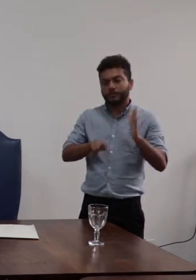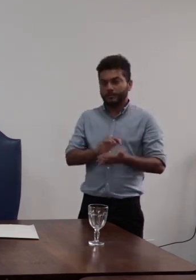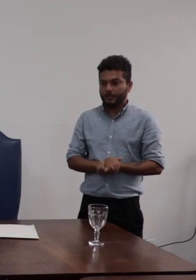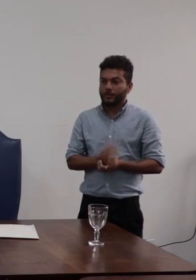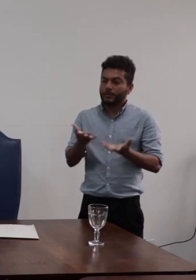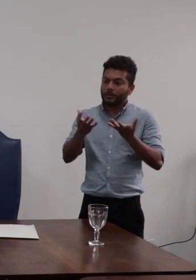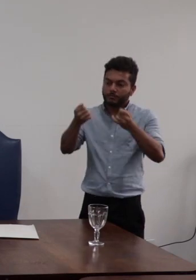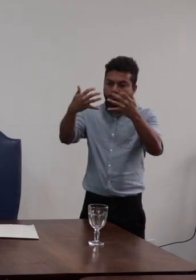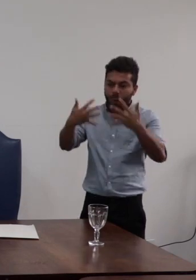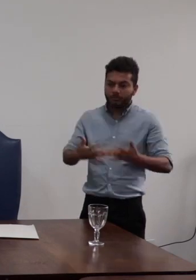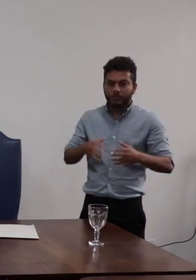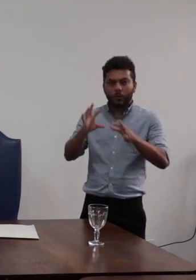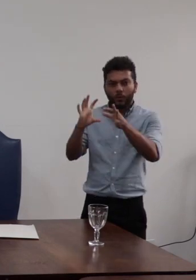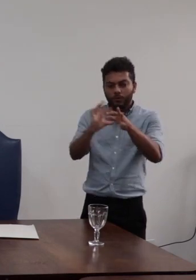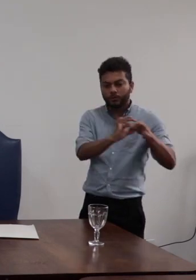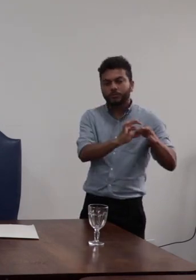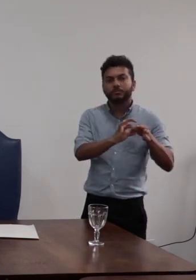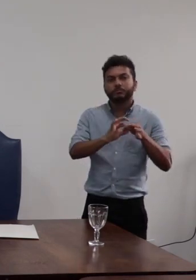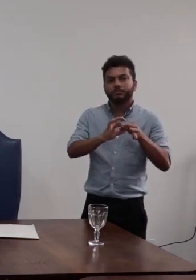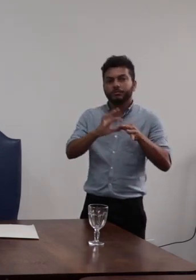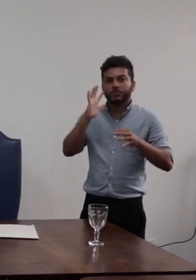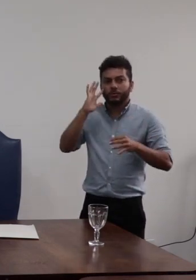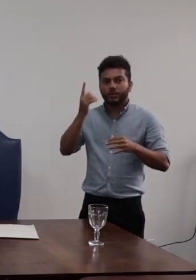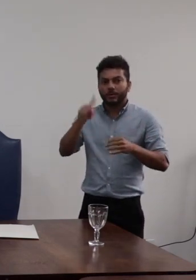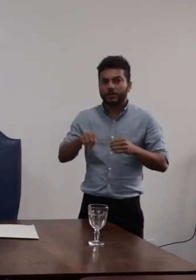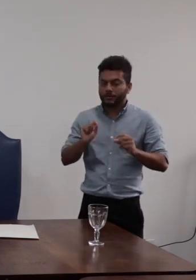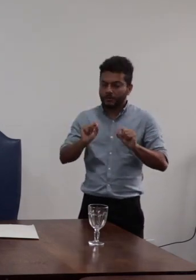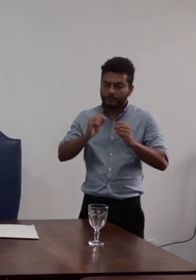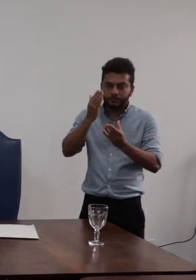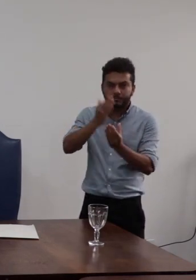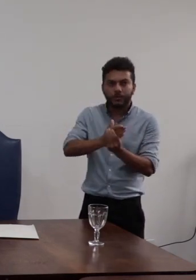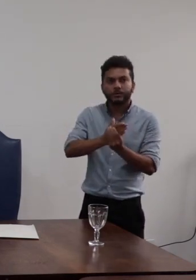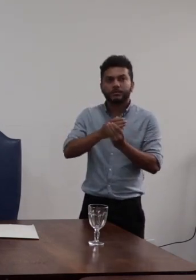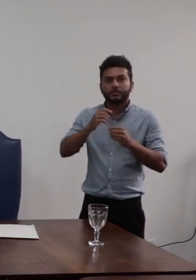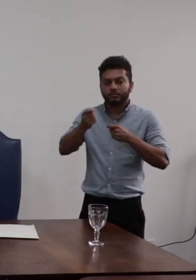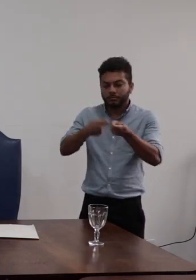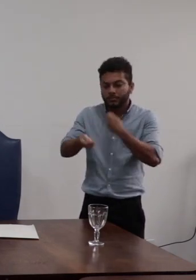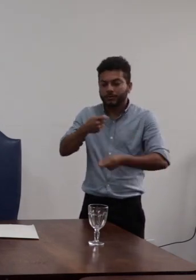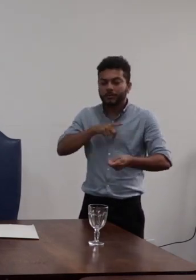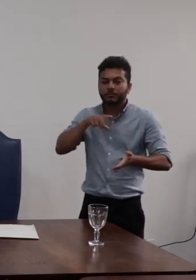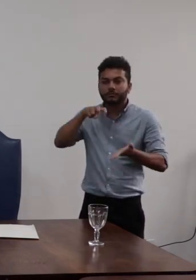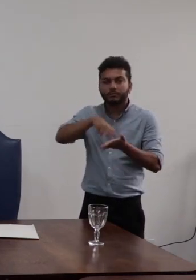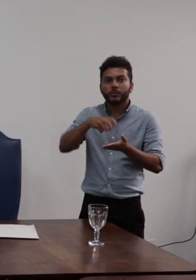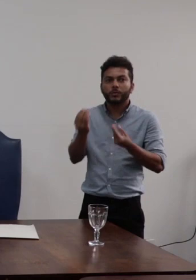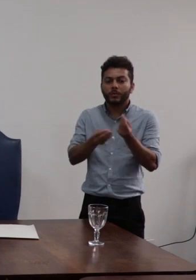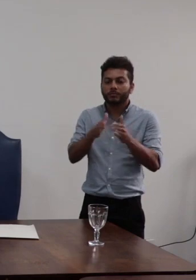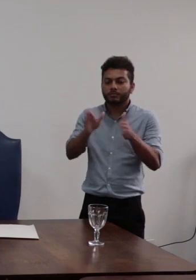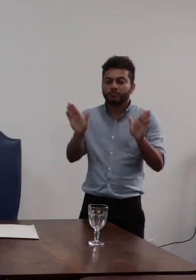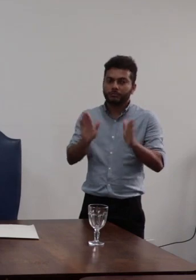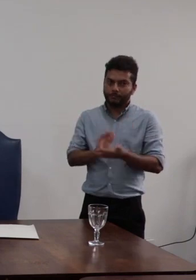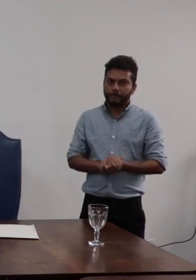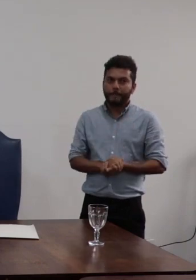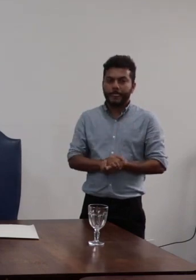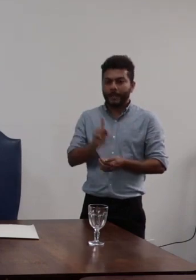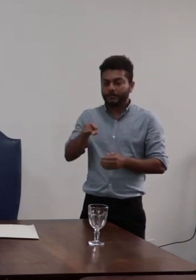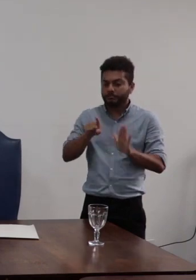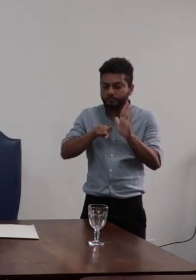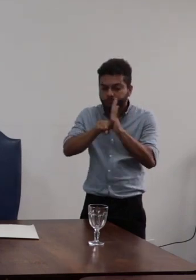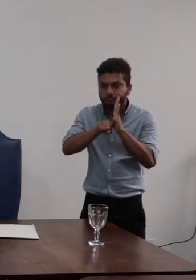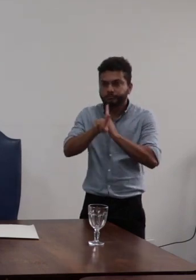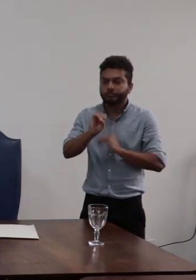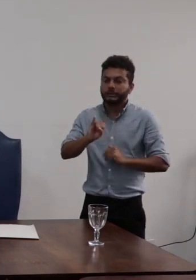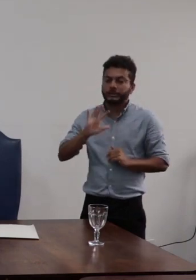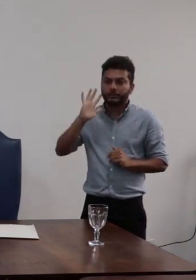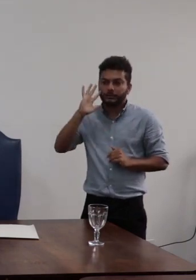questão trata-se de um pádio do processo administrativo disciplinar aberto para apurar a